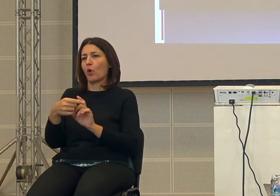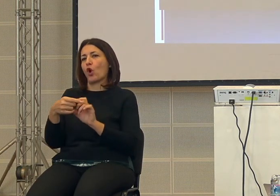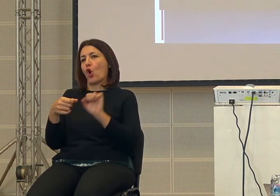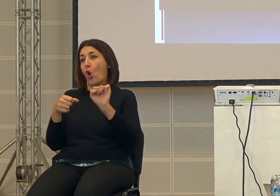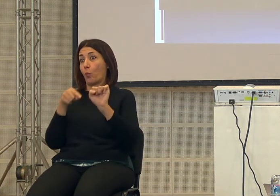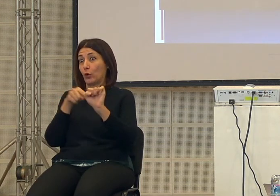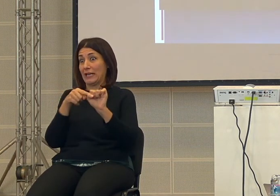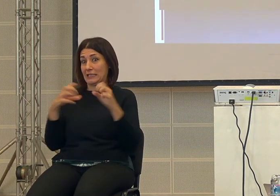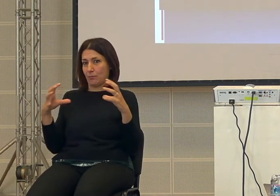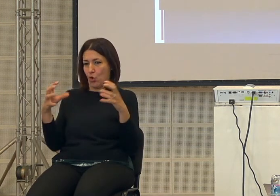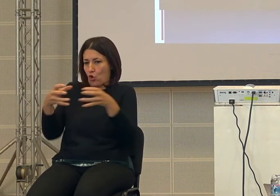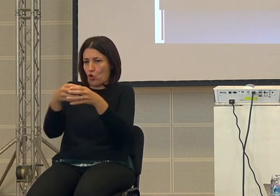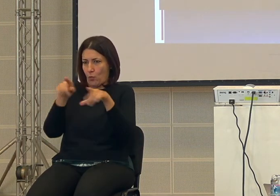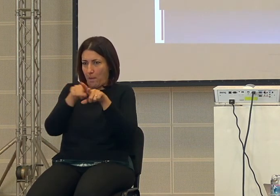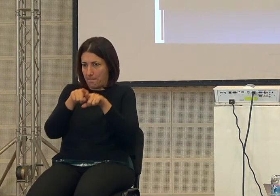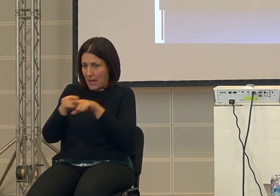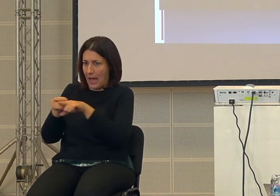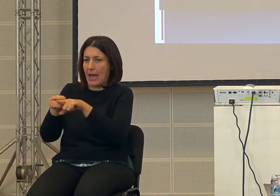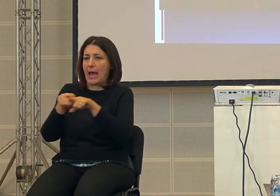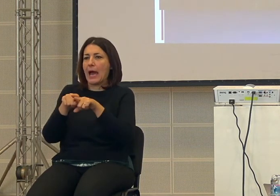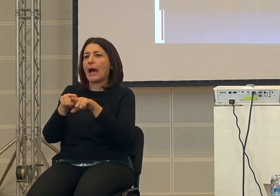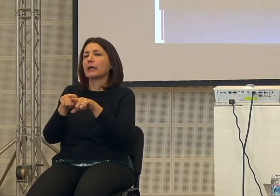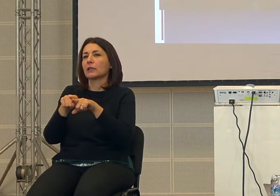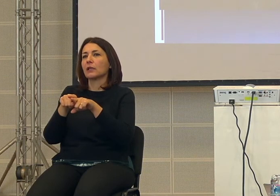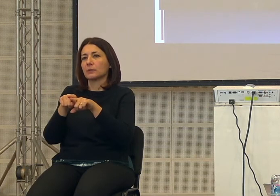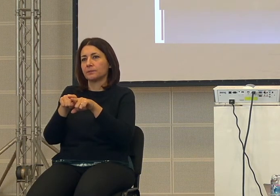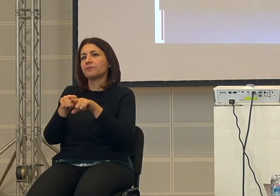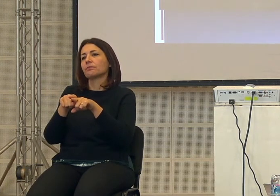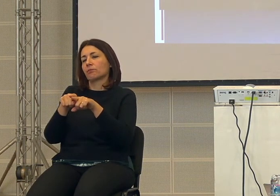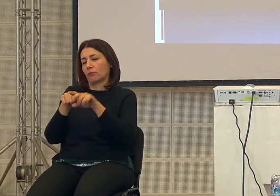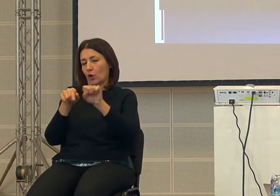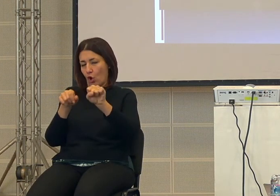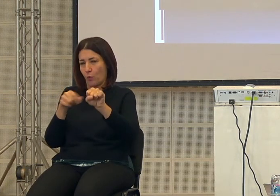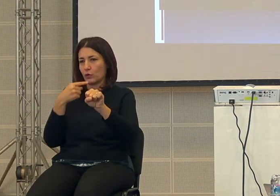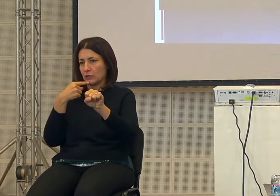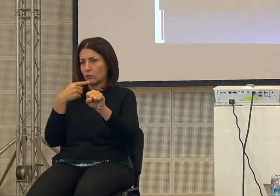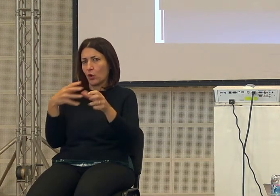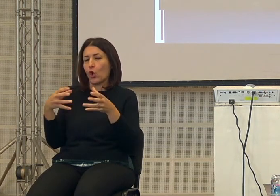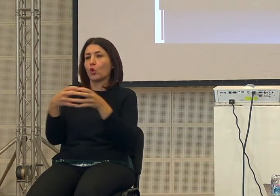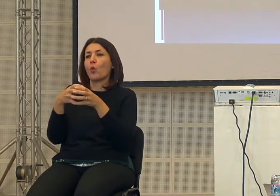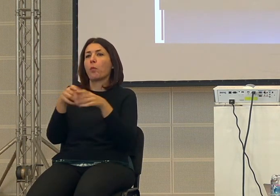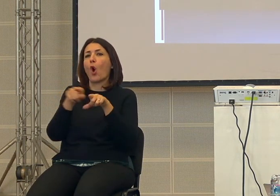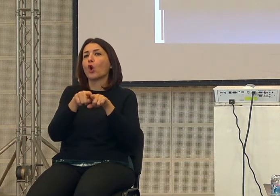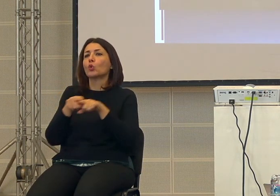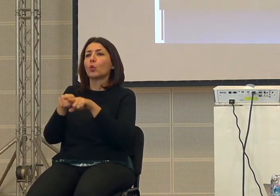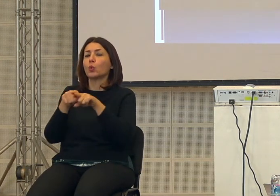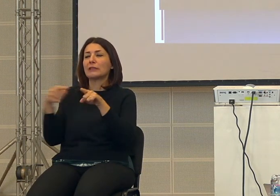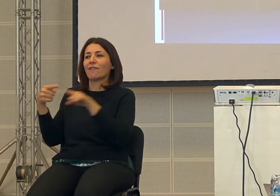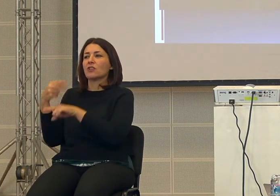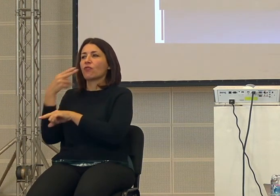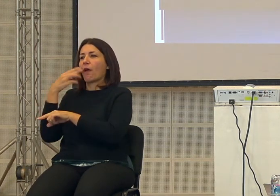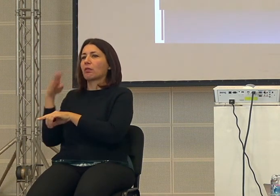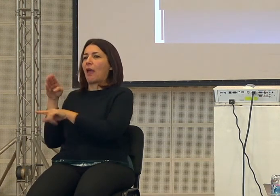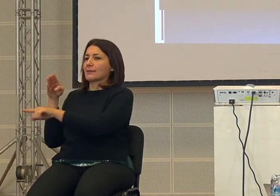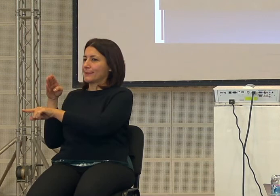distinzione di razza di niente così come il comunismo dice la specie umana ma lo dice senza tutti mentre no il nazismo